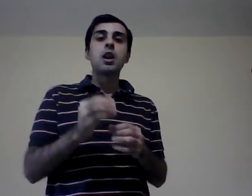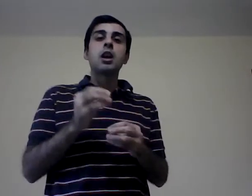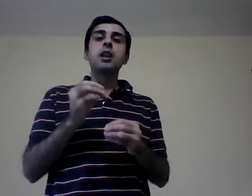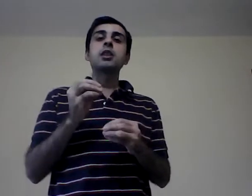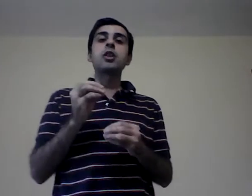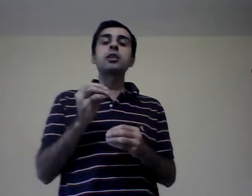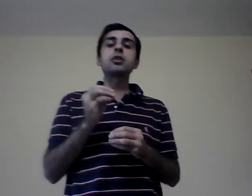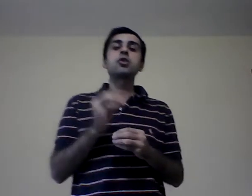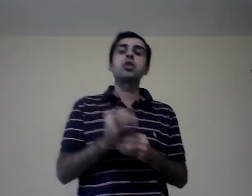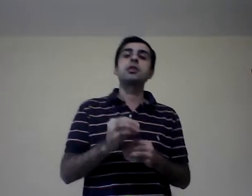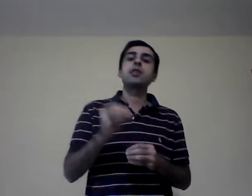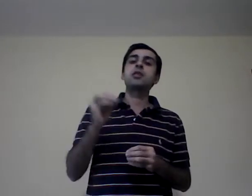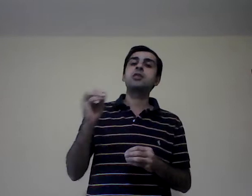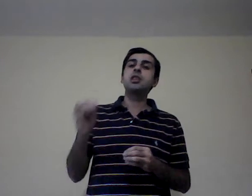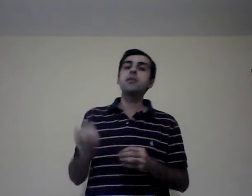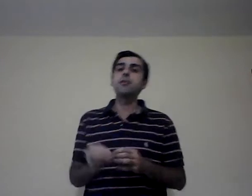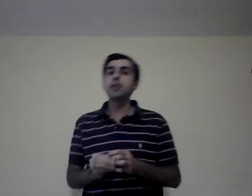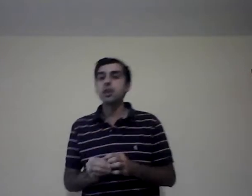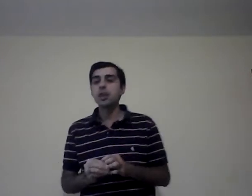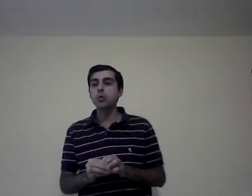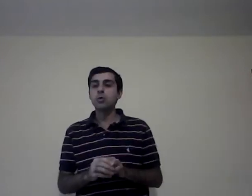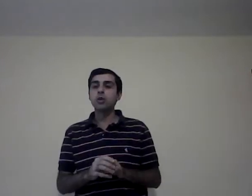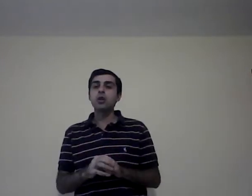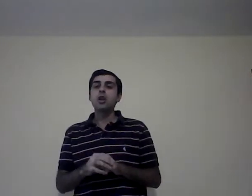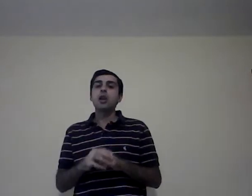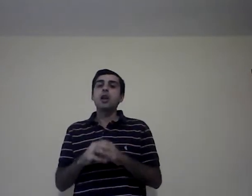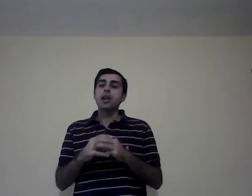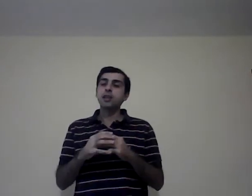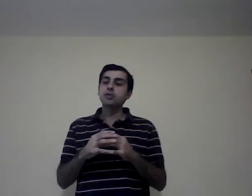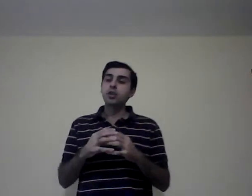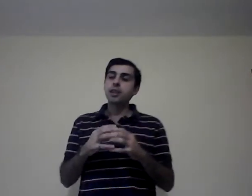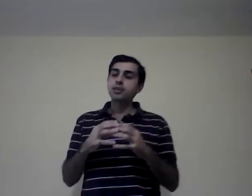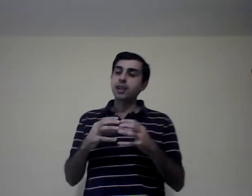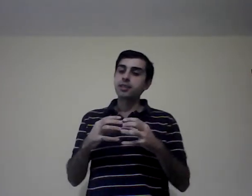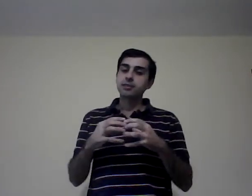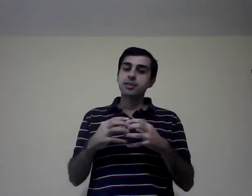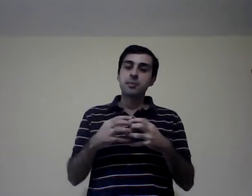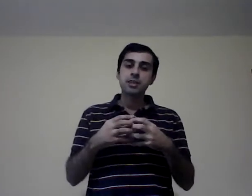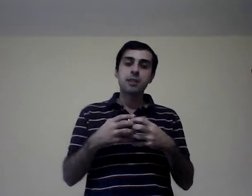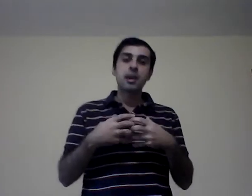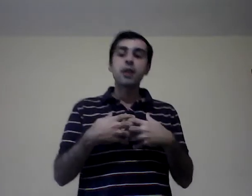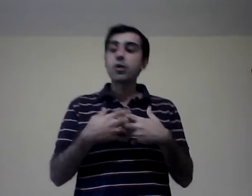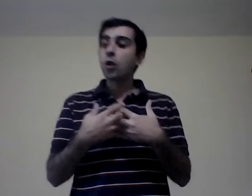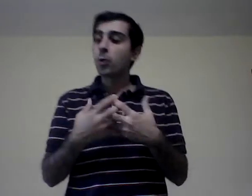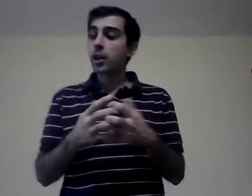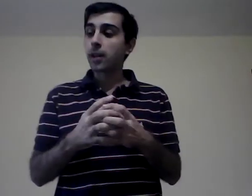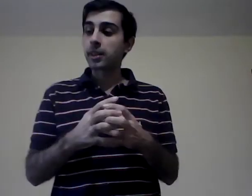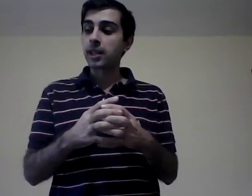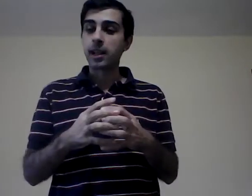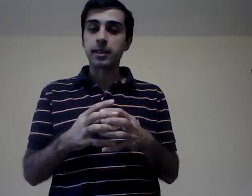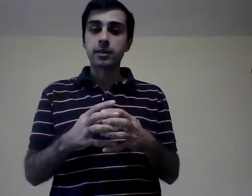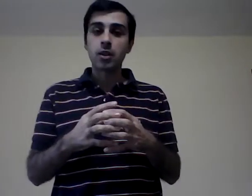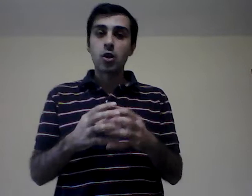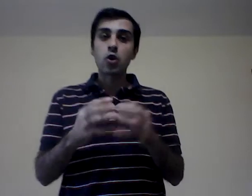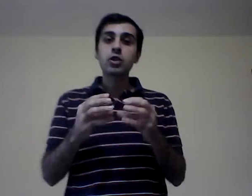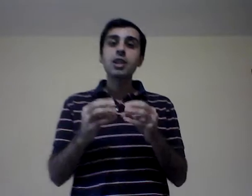Estas organizaciones sin fines de lucro son las también llamadas no gubernamentales. No tienen